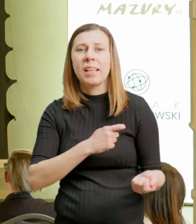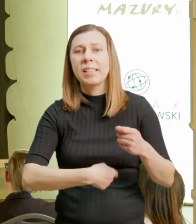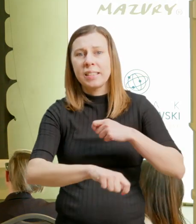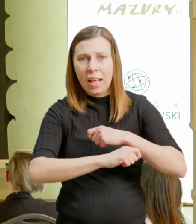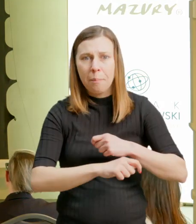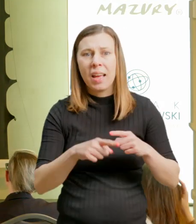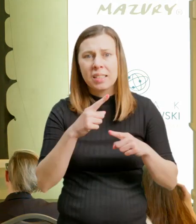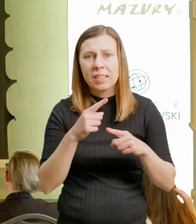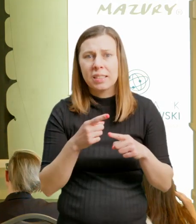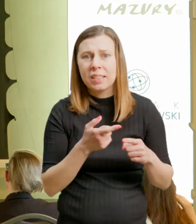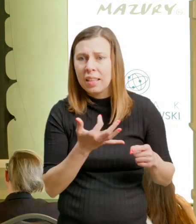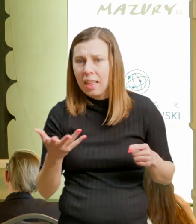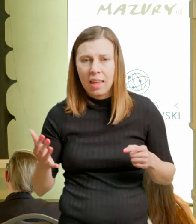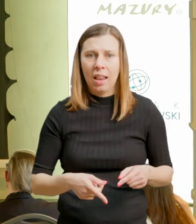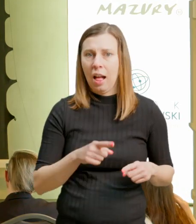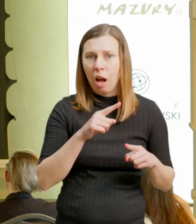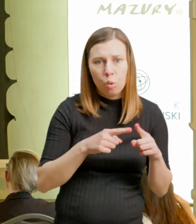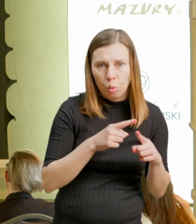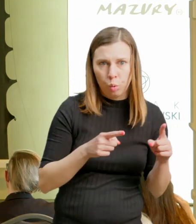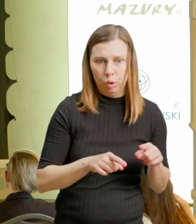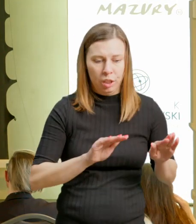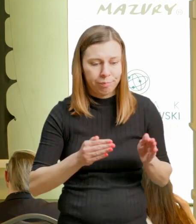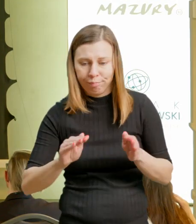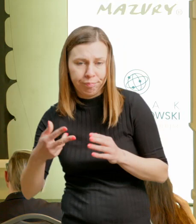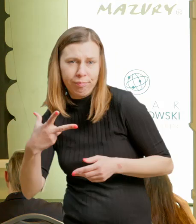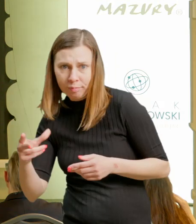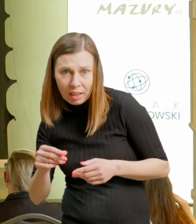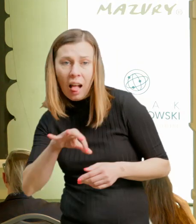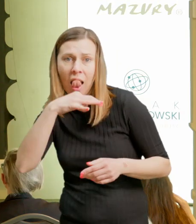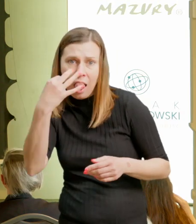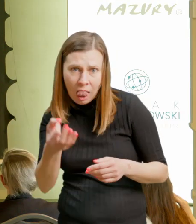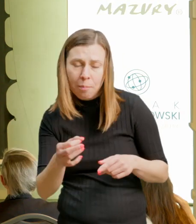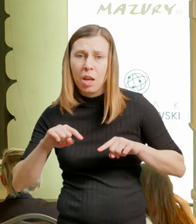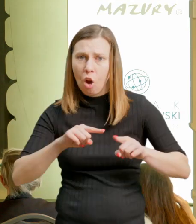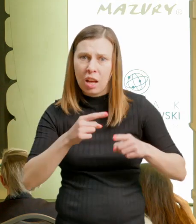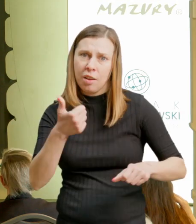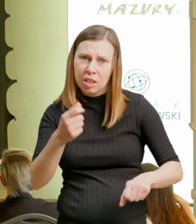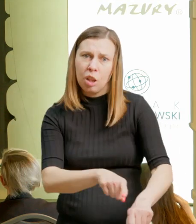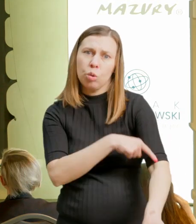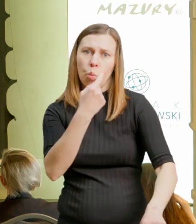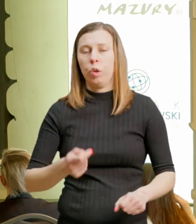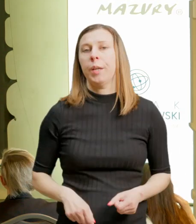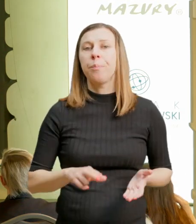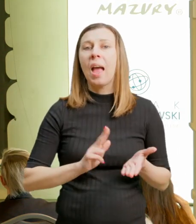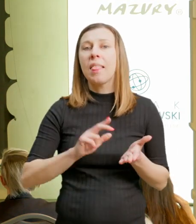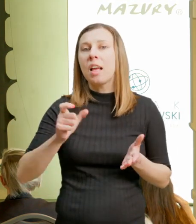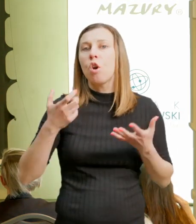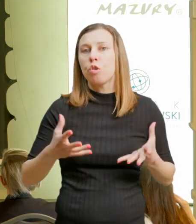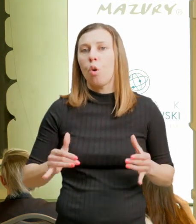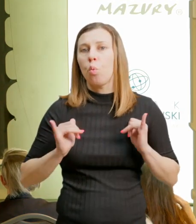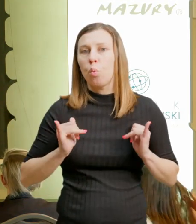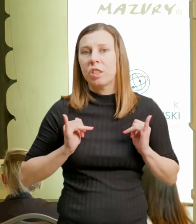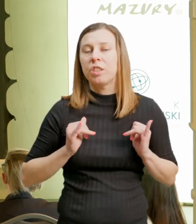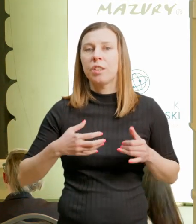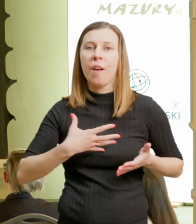chcą wydać pieniądze w tym roku, tak? Chcą wydawać pieniądze generalnie na przeżycia, na wrażenia, na emocje.